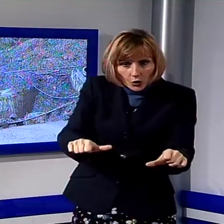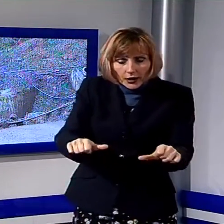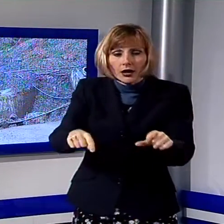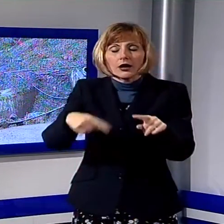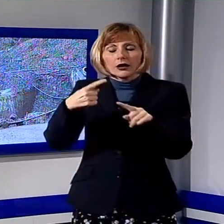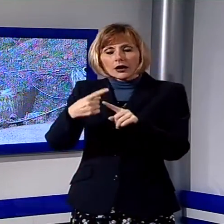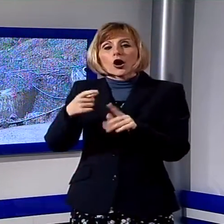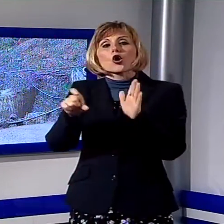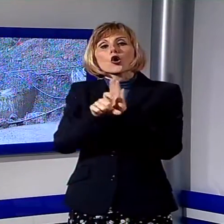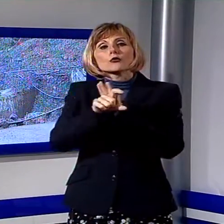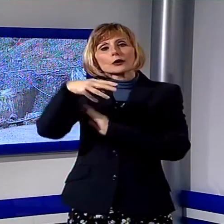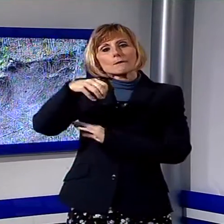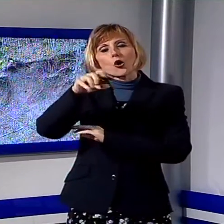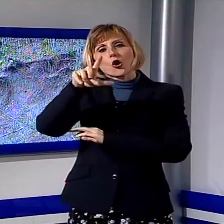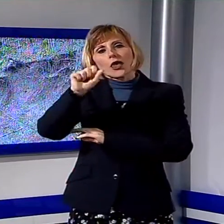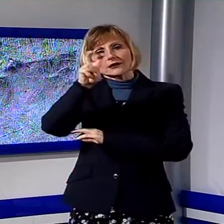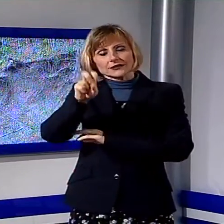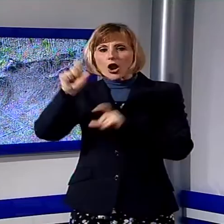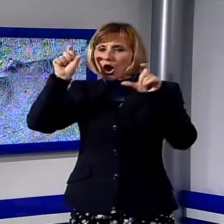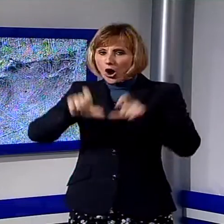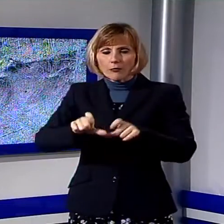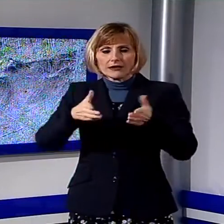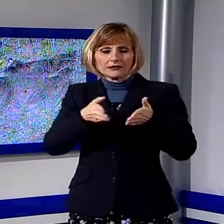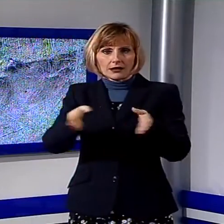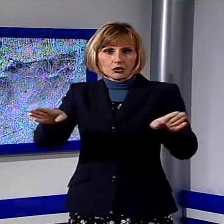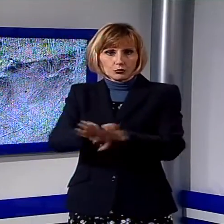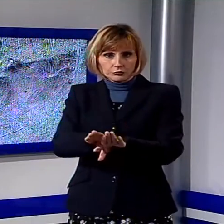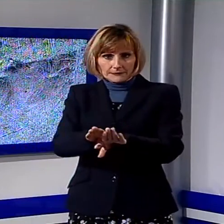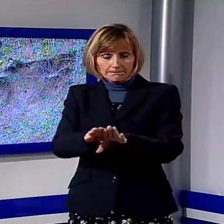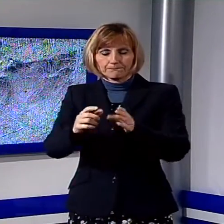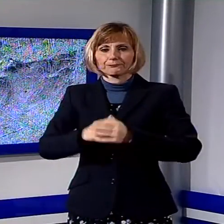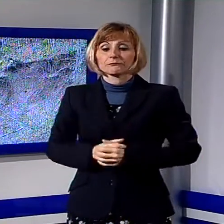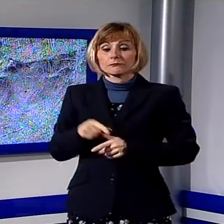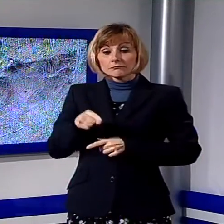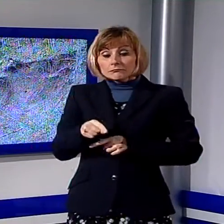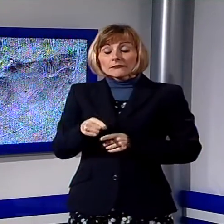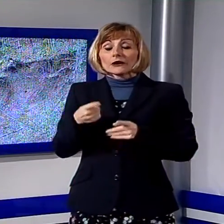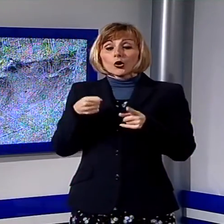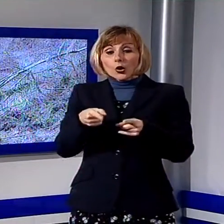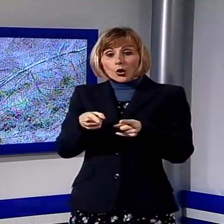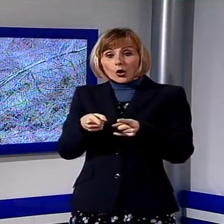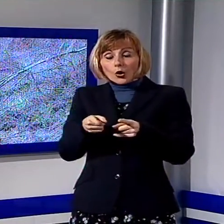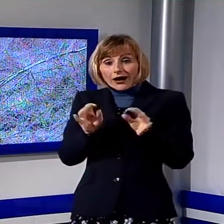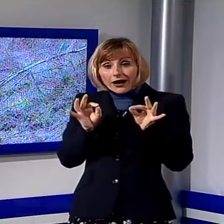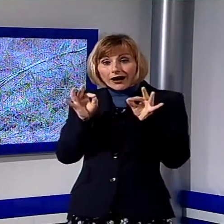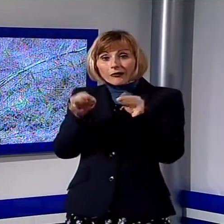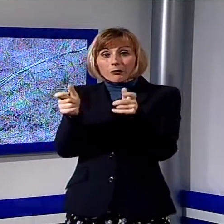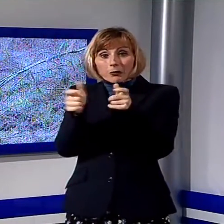il comune di Molazzana è stato costretto a chiudere la strada. Adesso per raggiungere Calomini nel comune di Fabbriche è necessario